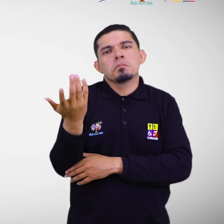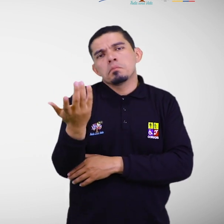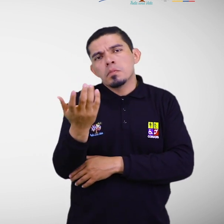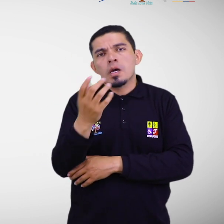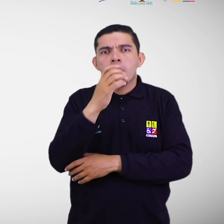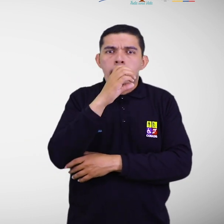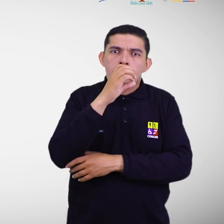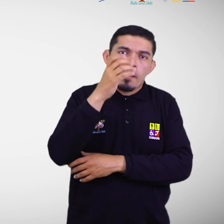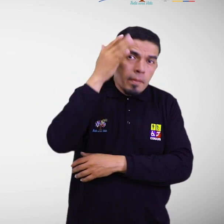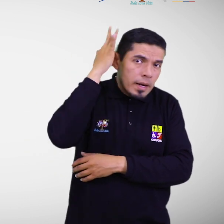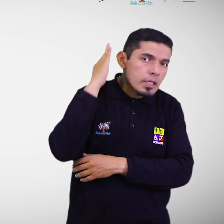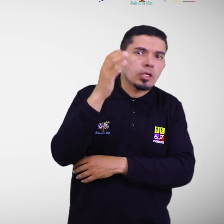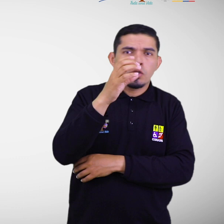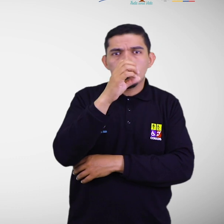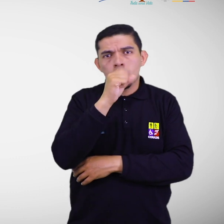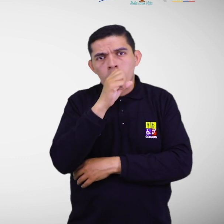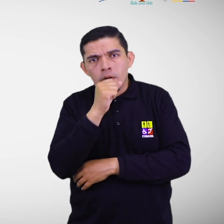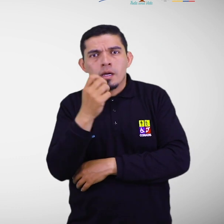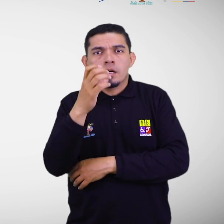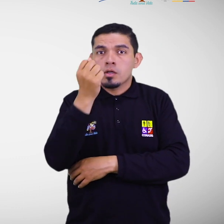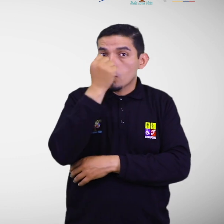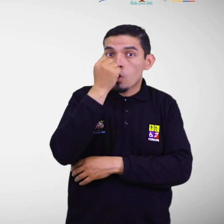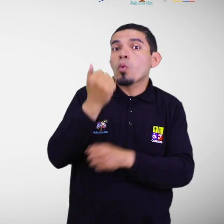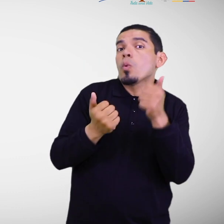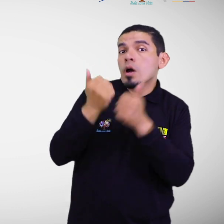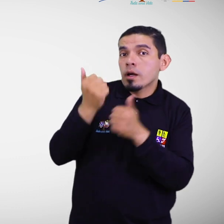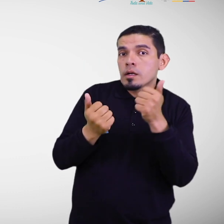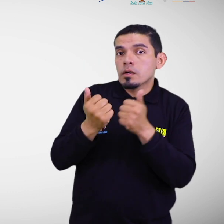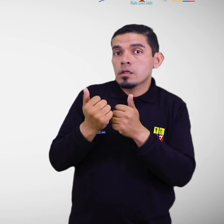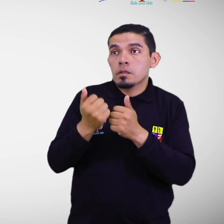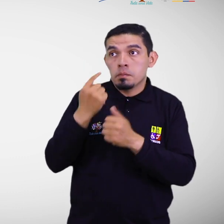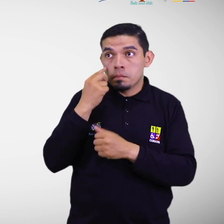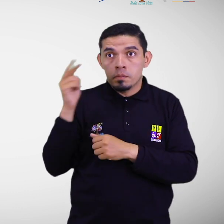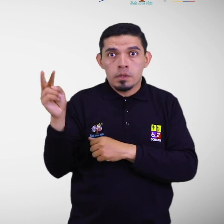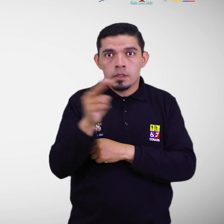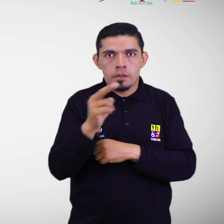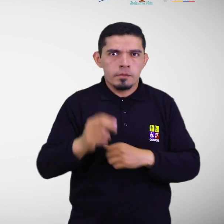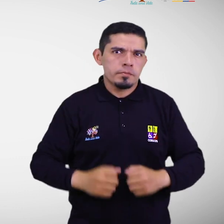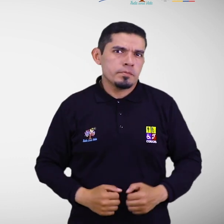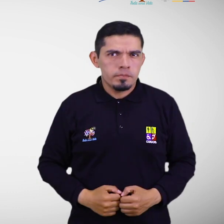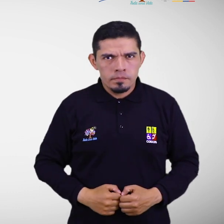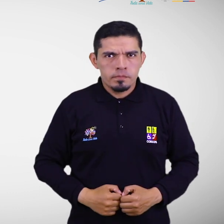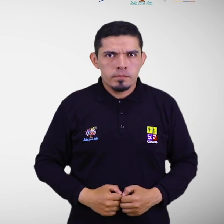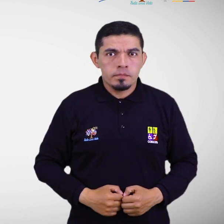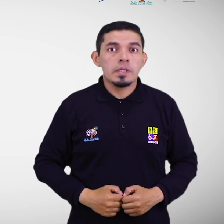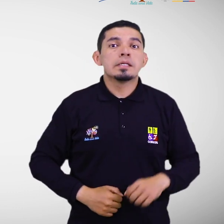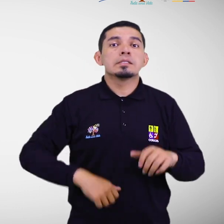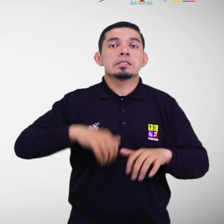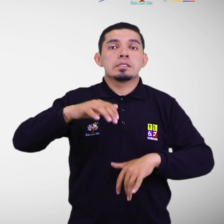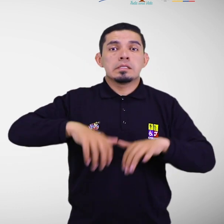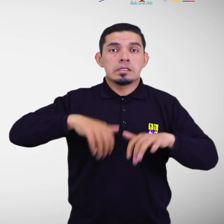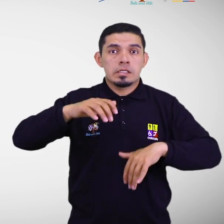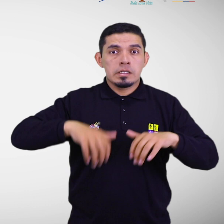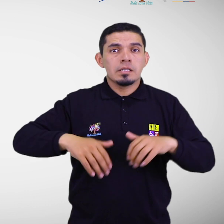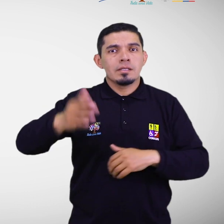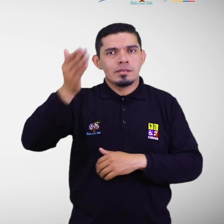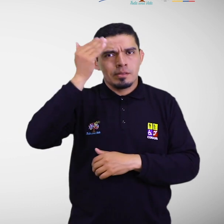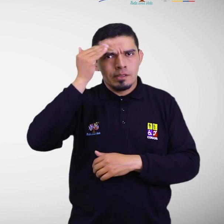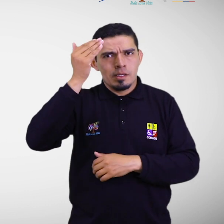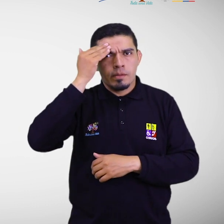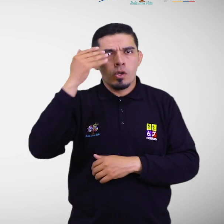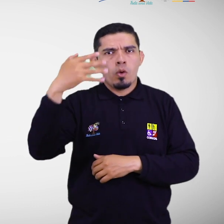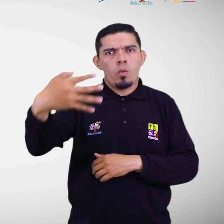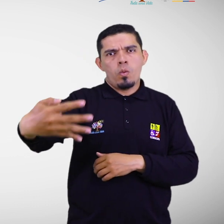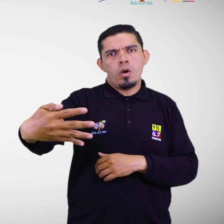relacionadas con el comportamiento de las amenazas. El SNGR establece cuatro niveles de alerta que están